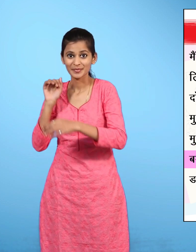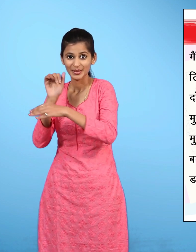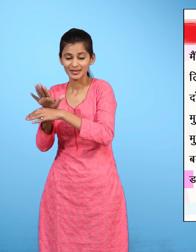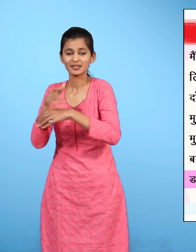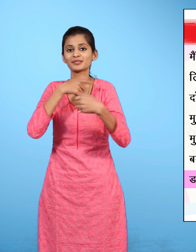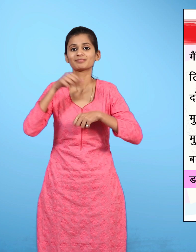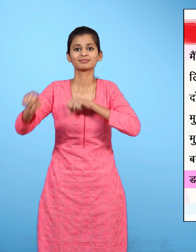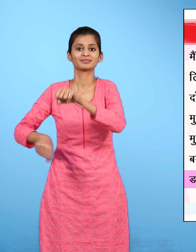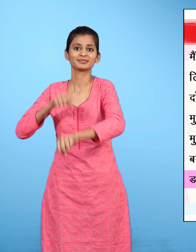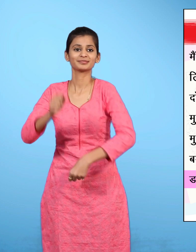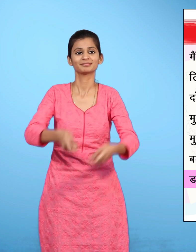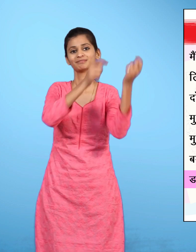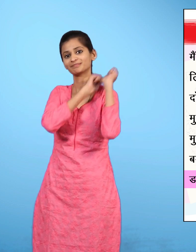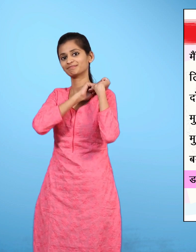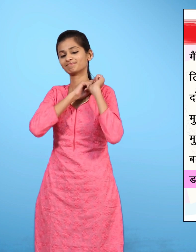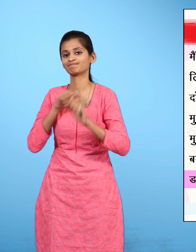डाकिये की साइकिल परसावार